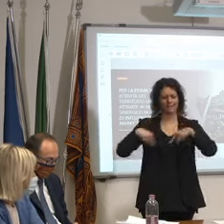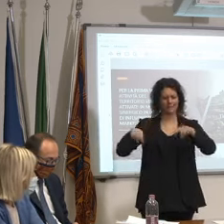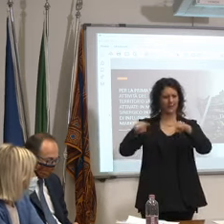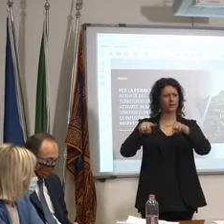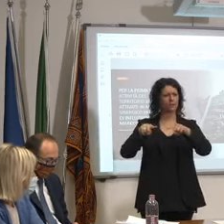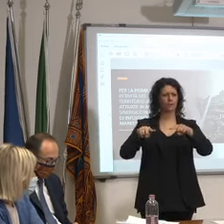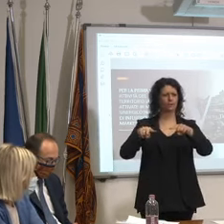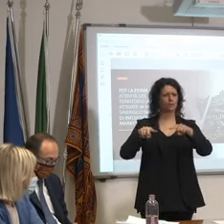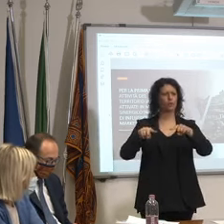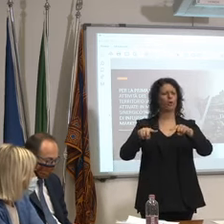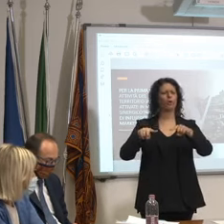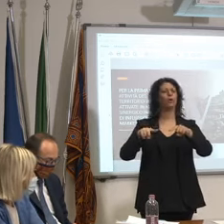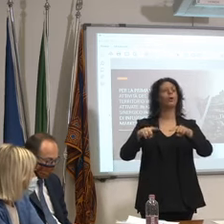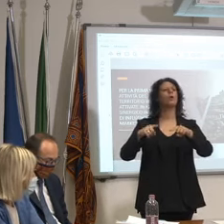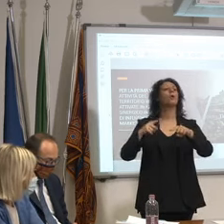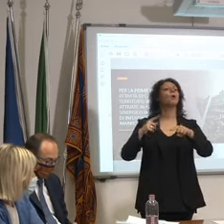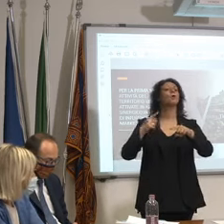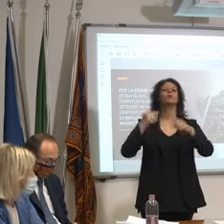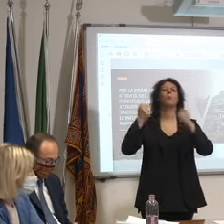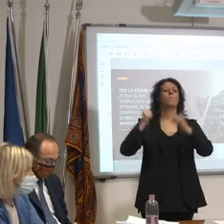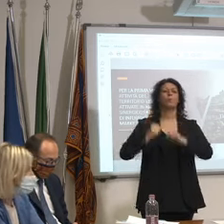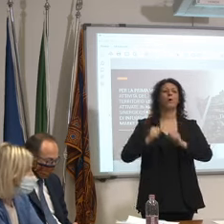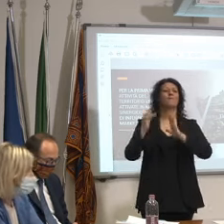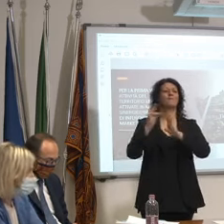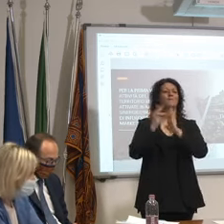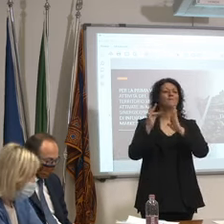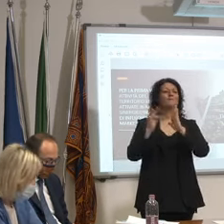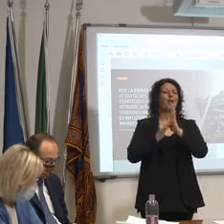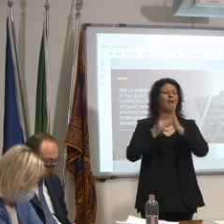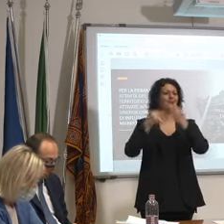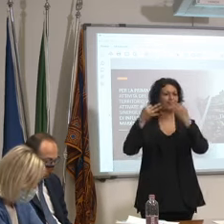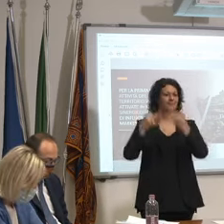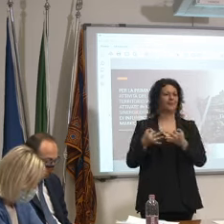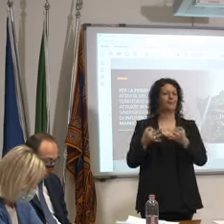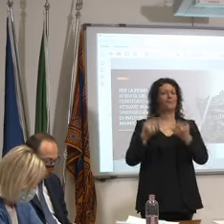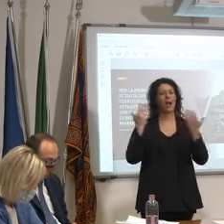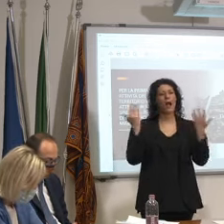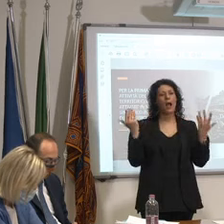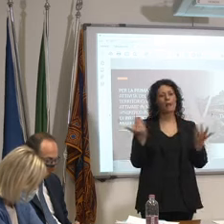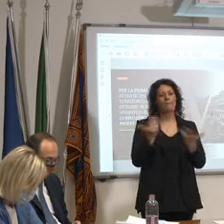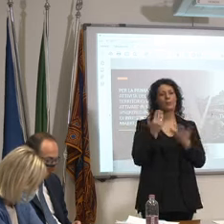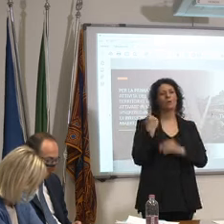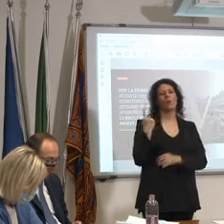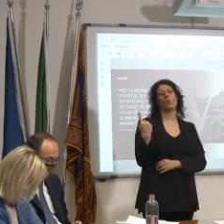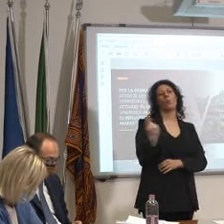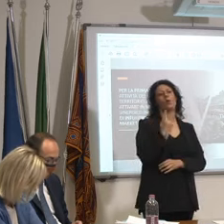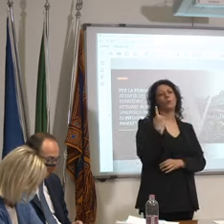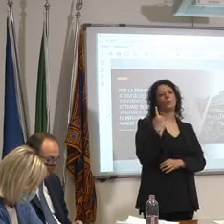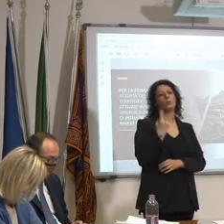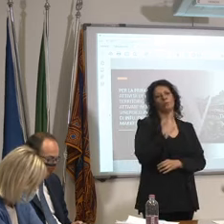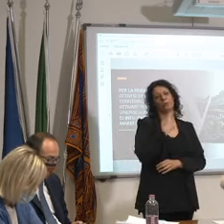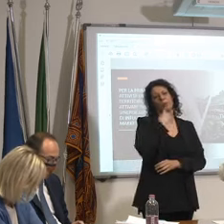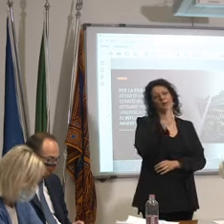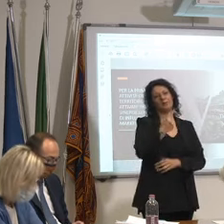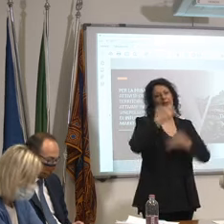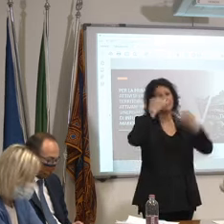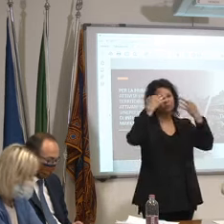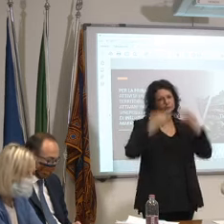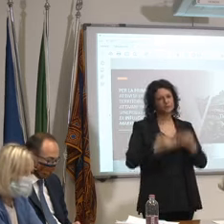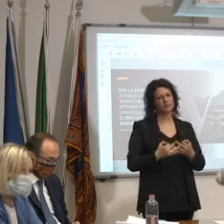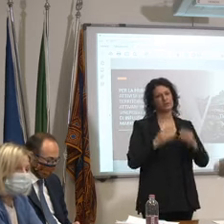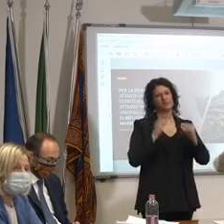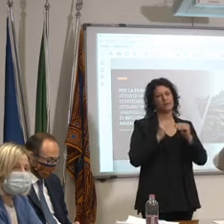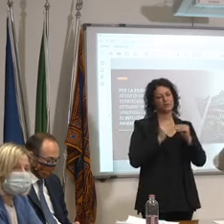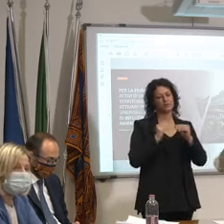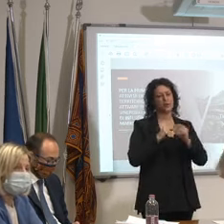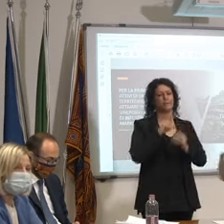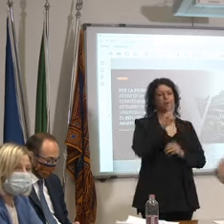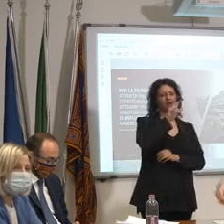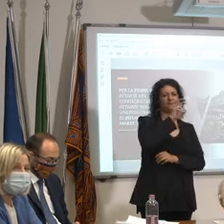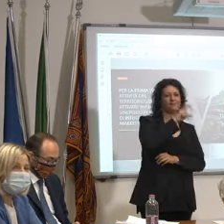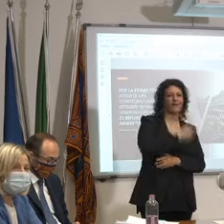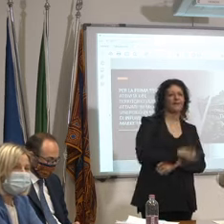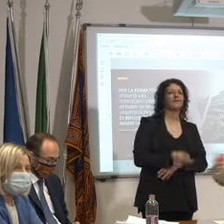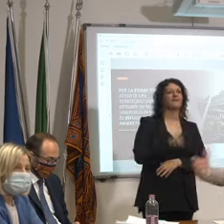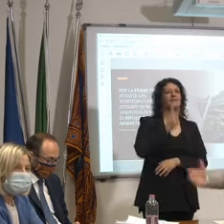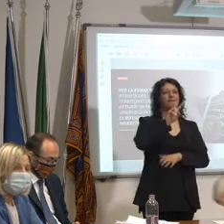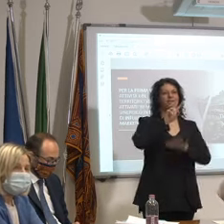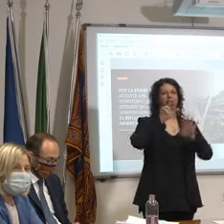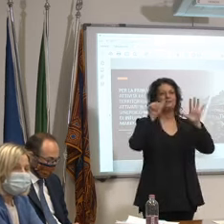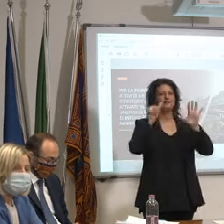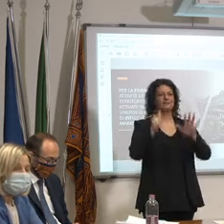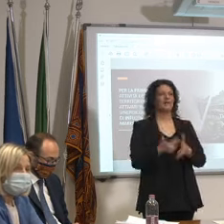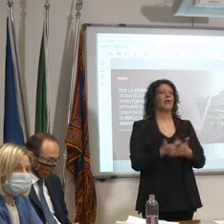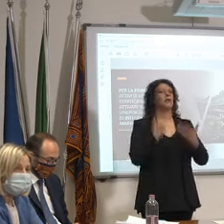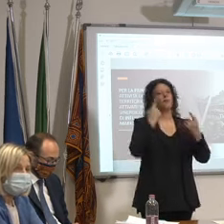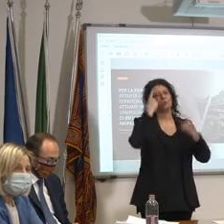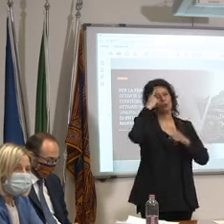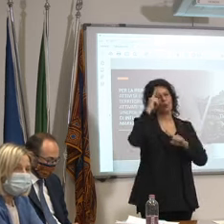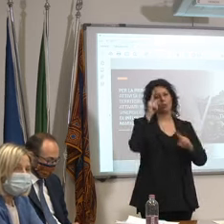ma che ci sia almeno un ordine al giorno votato da qualcuno una mozione di che le facciamo il 20 le facciamo il 26 il 3026 non